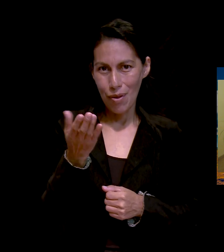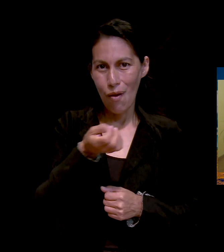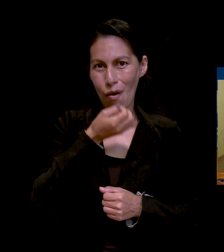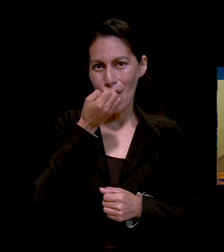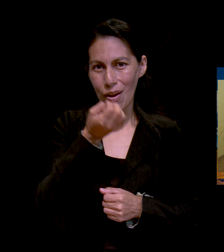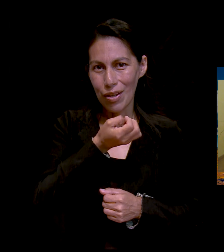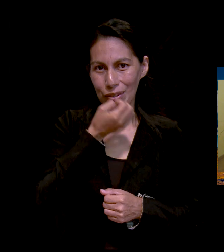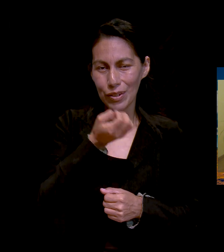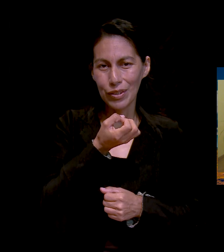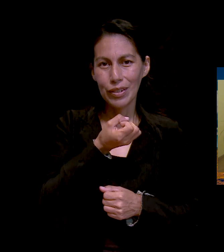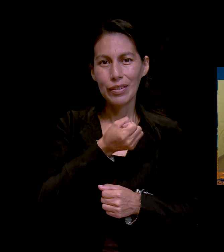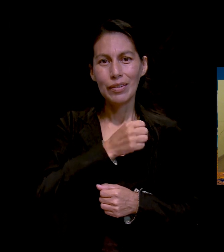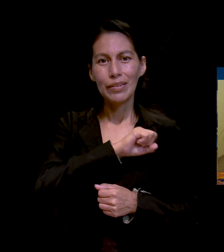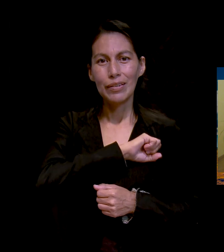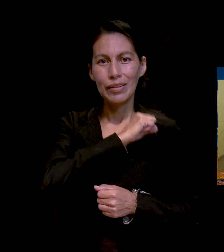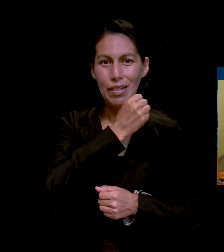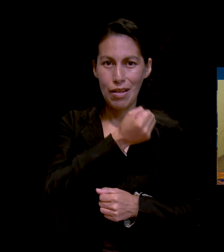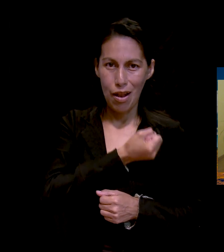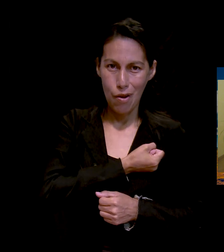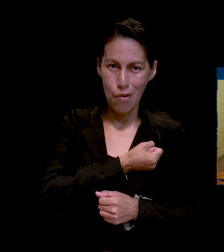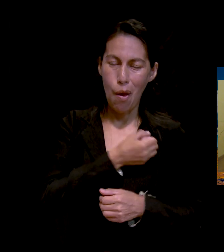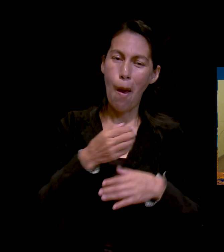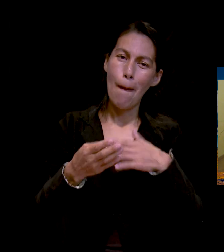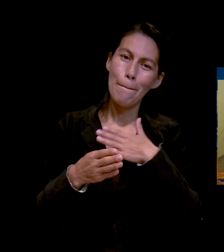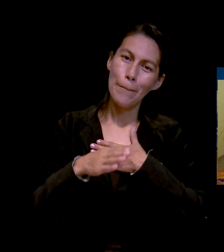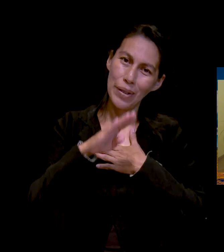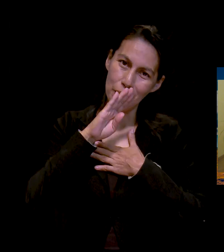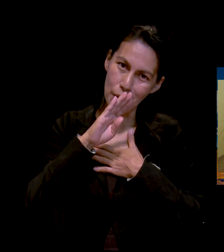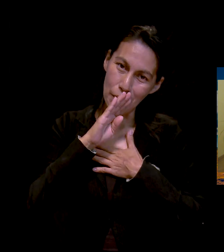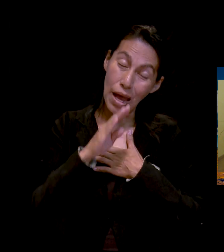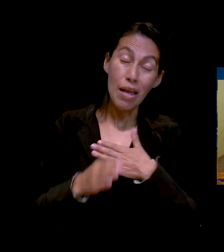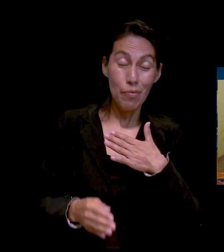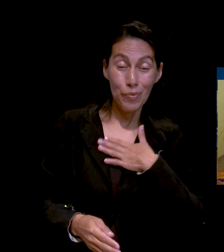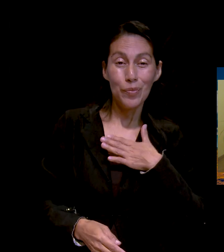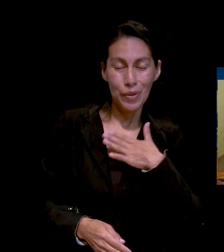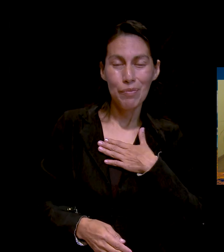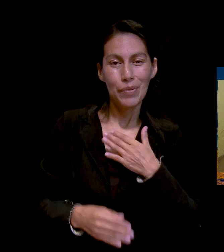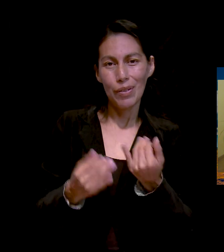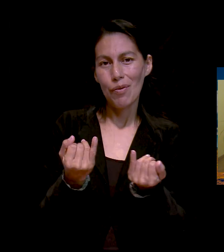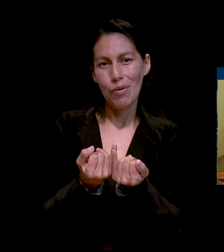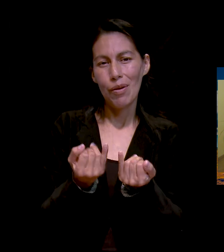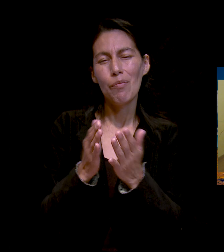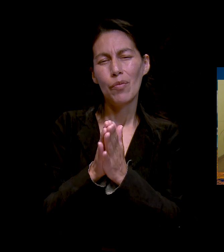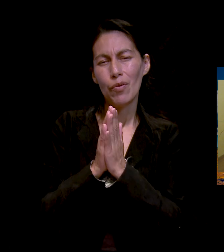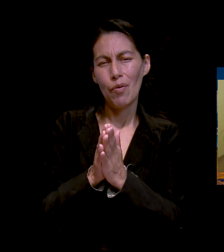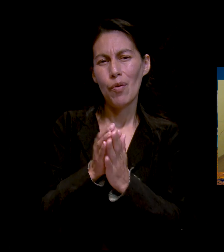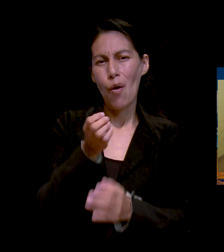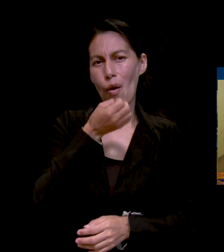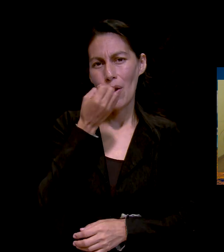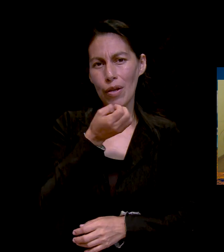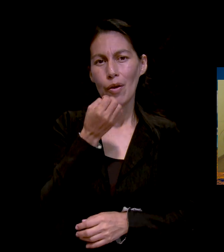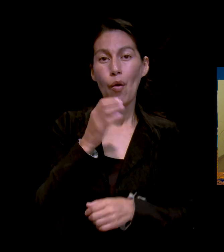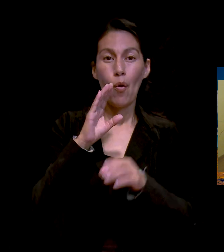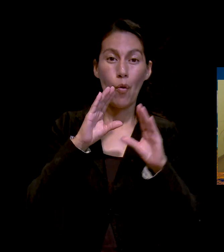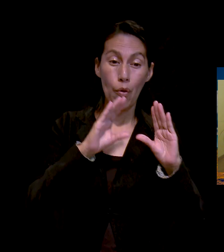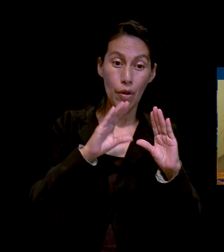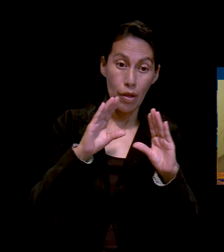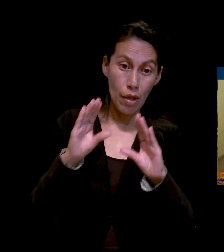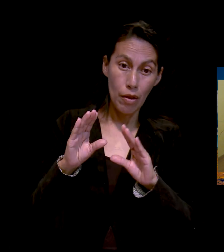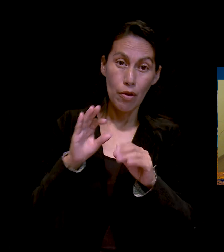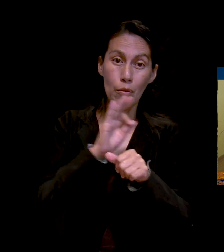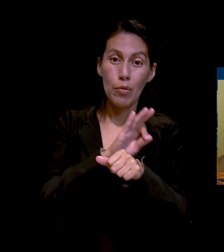y también por la mía. Incluyan en sus oraciones por cuidar y protección de mi hijo en su trabajo.